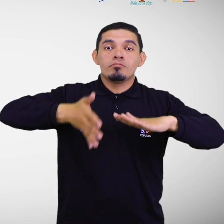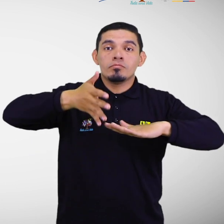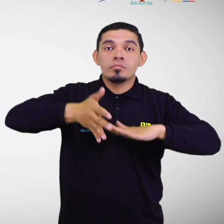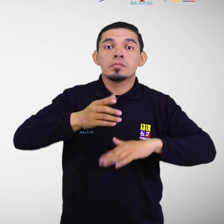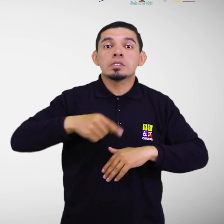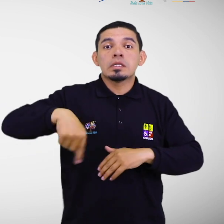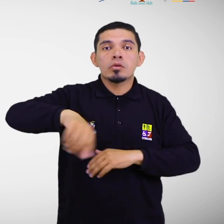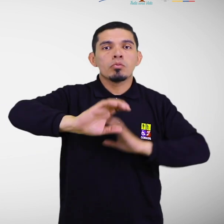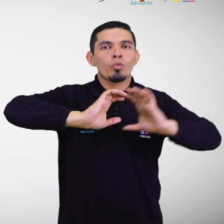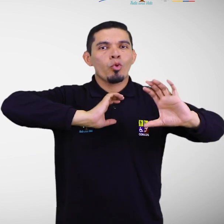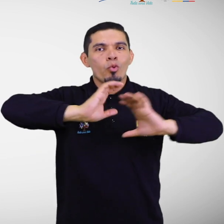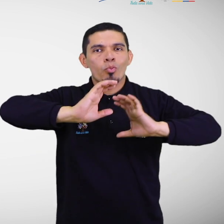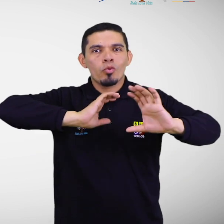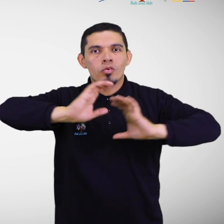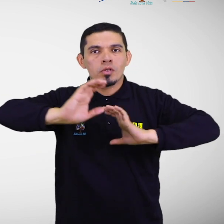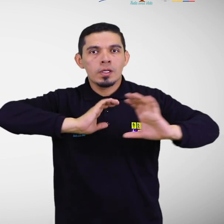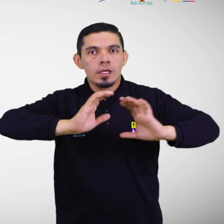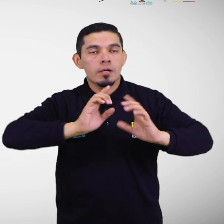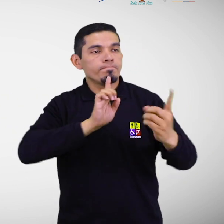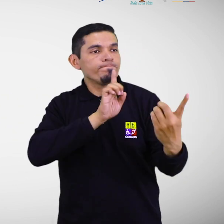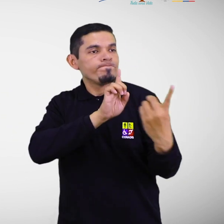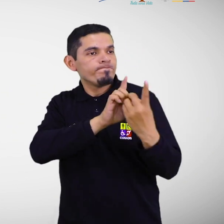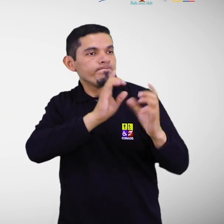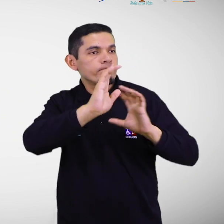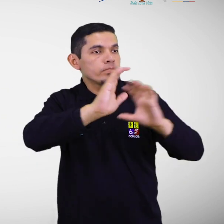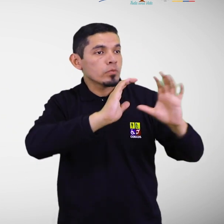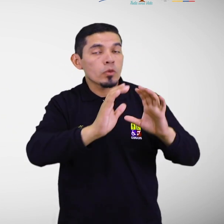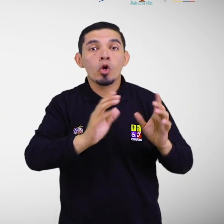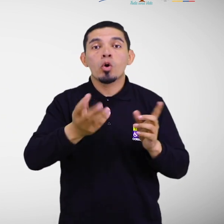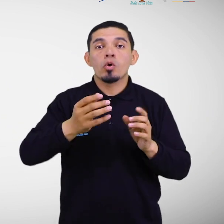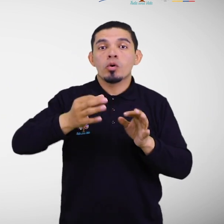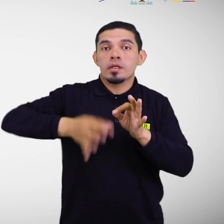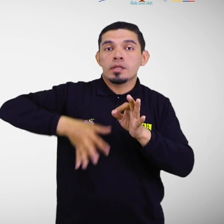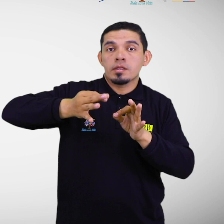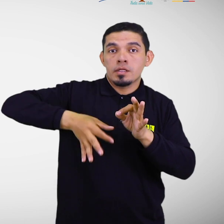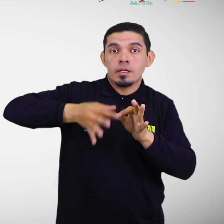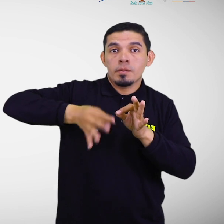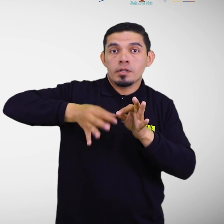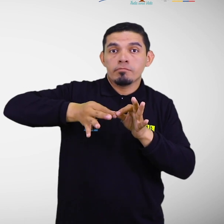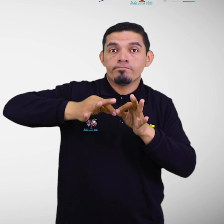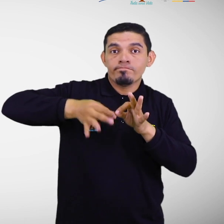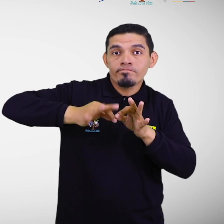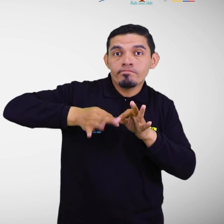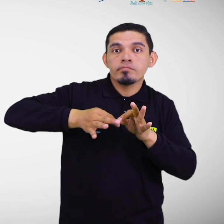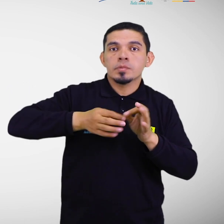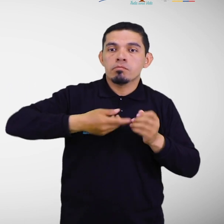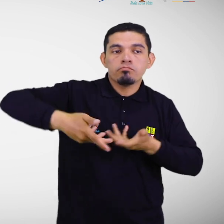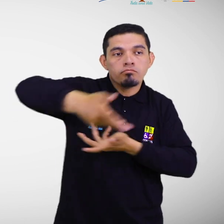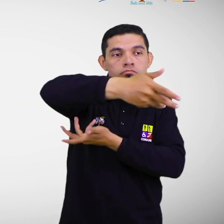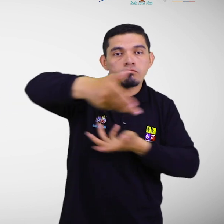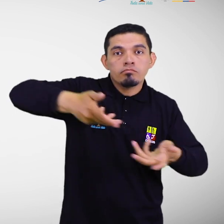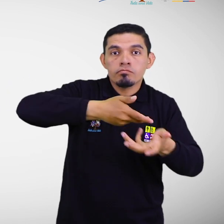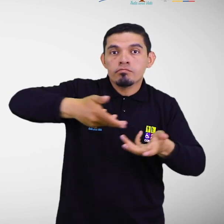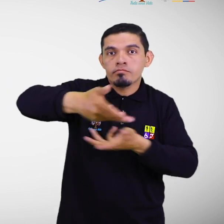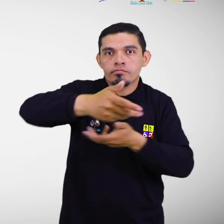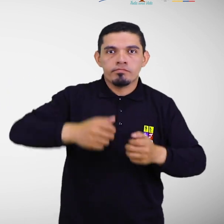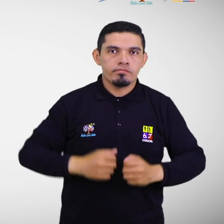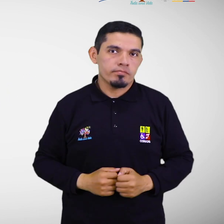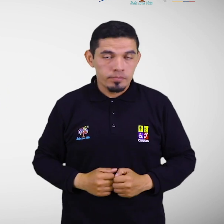la cual se comunican ya sea directamente o a través de intérpretes de la lengua de señas ecuatoriana. 5.